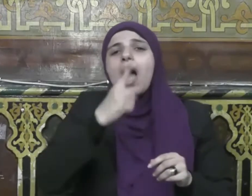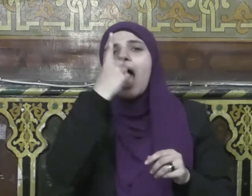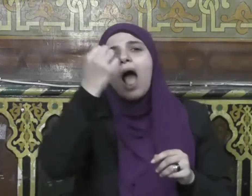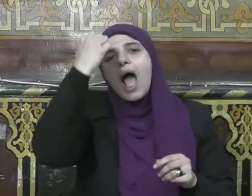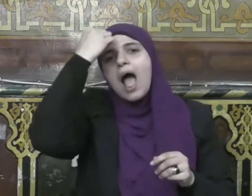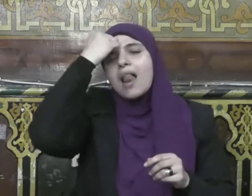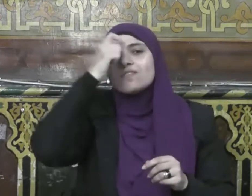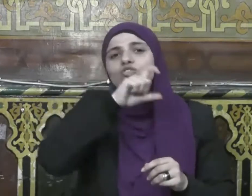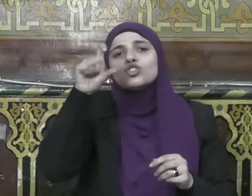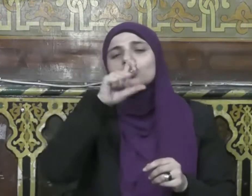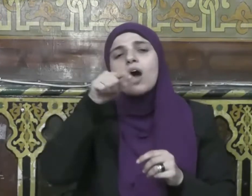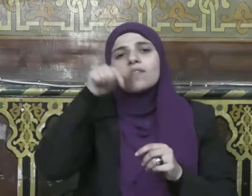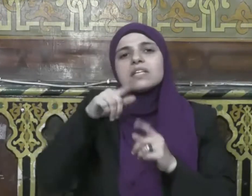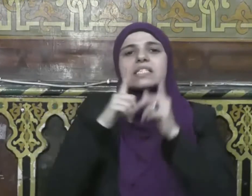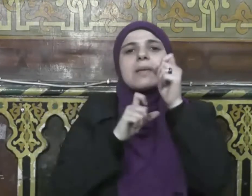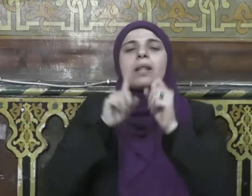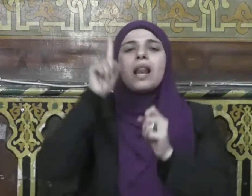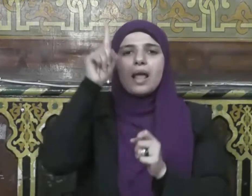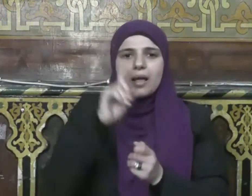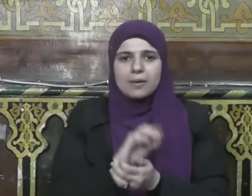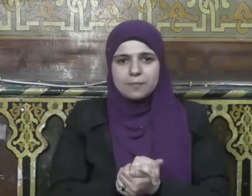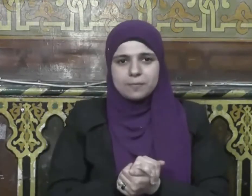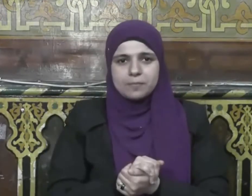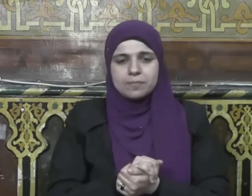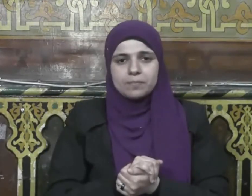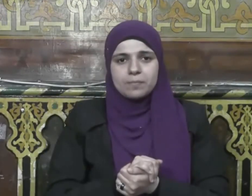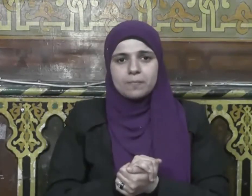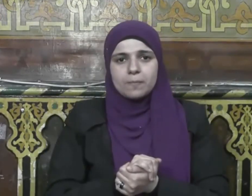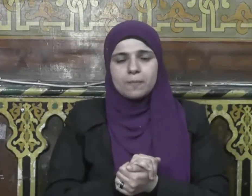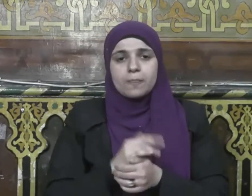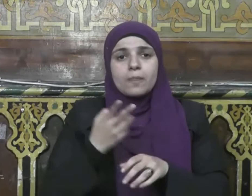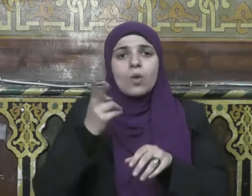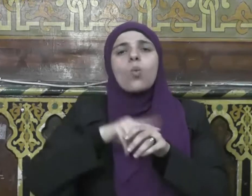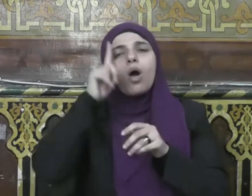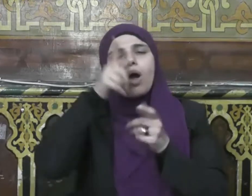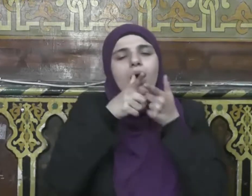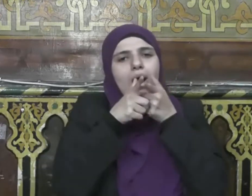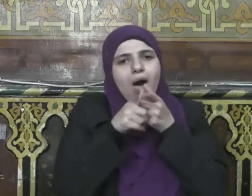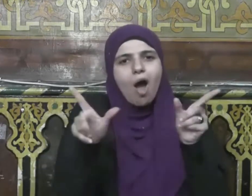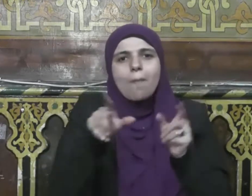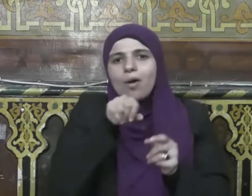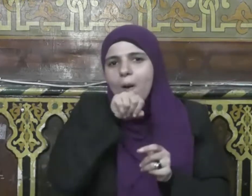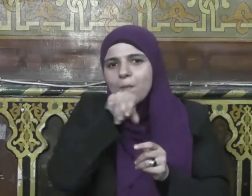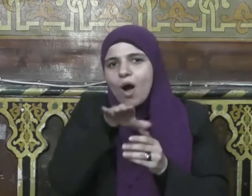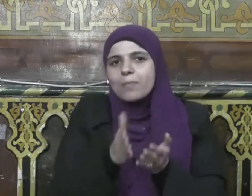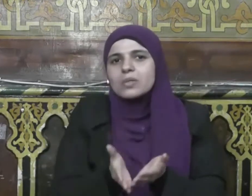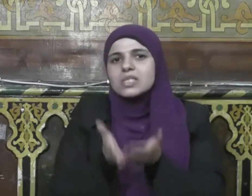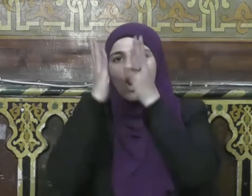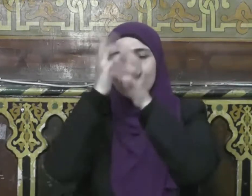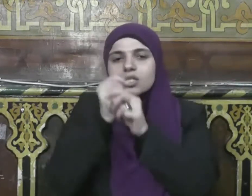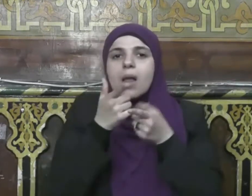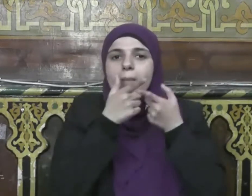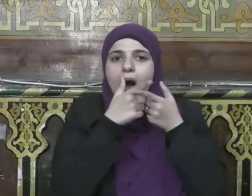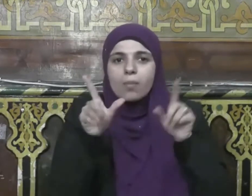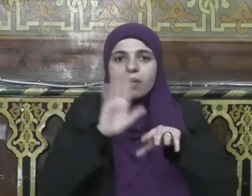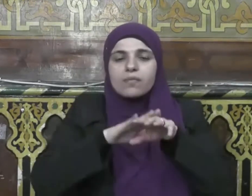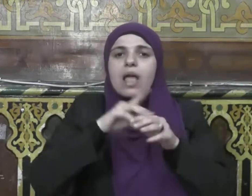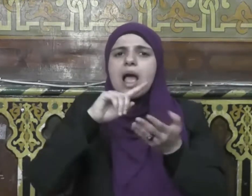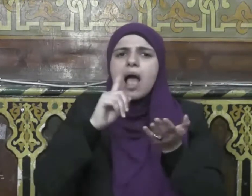النبي صلى الله عليه وسلم أن قيام هذه الليلة سبب في مغفرة